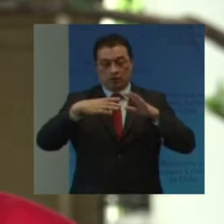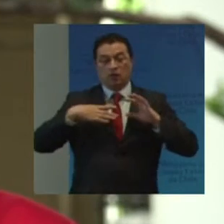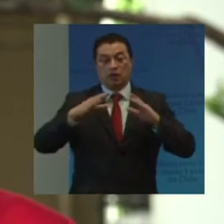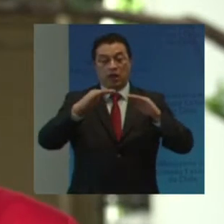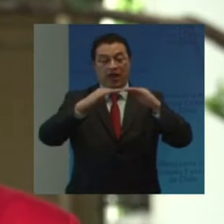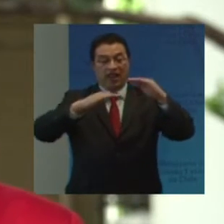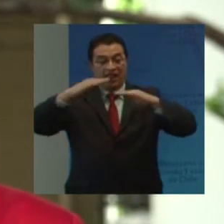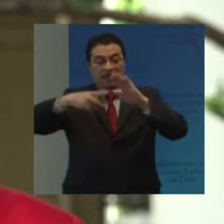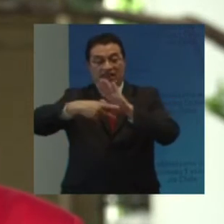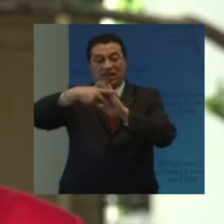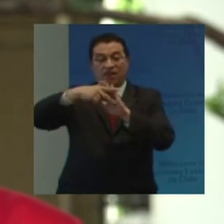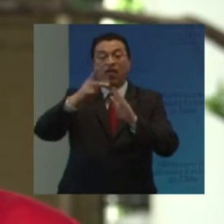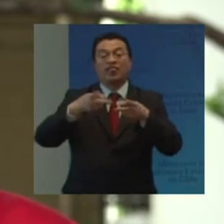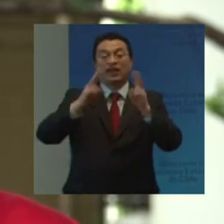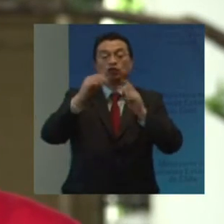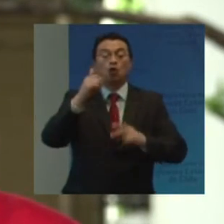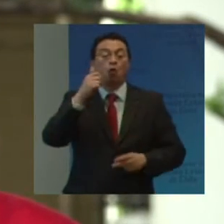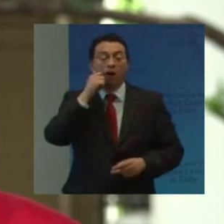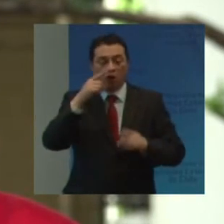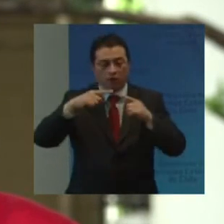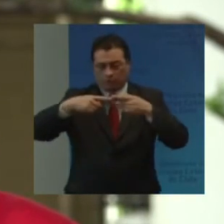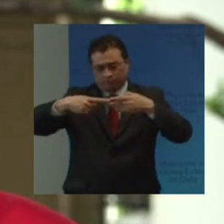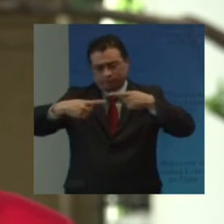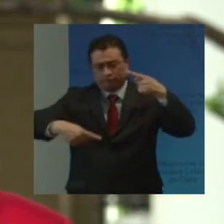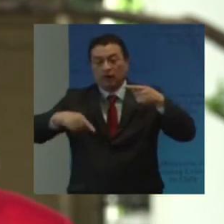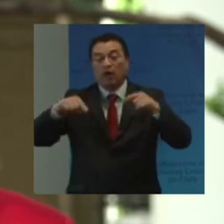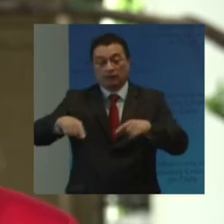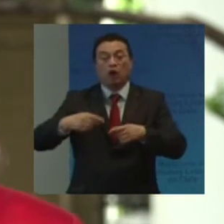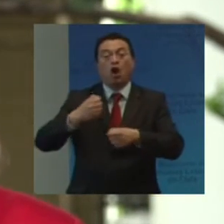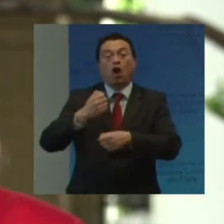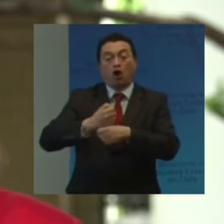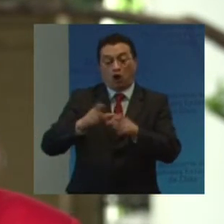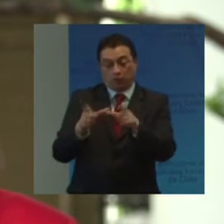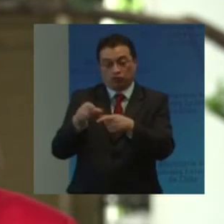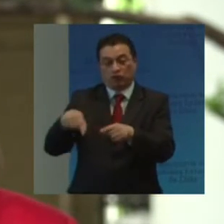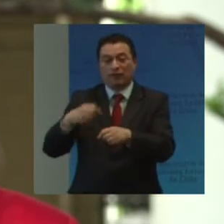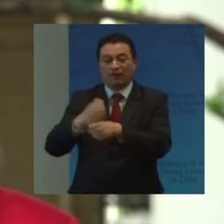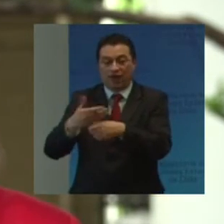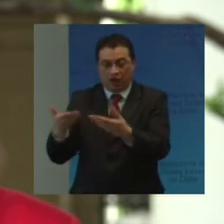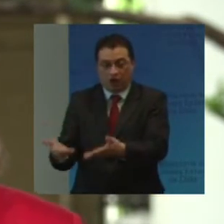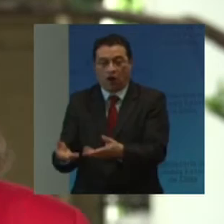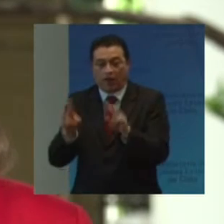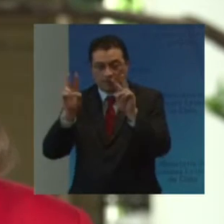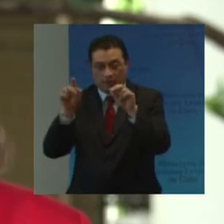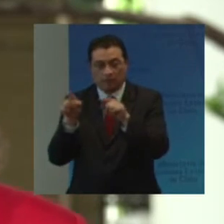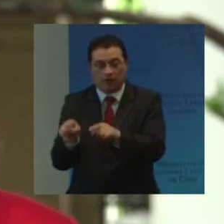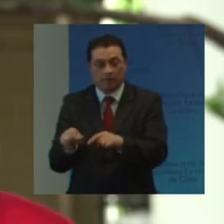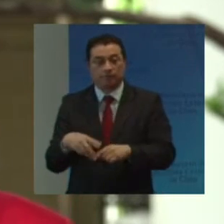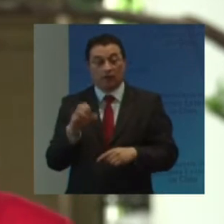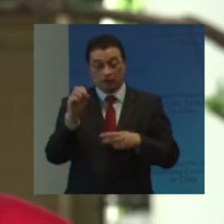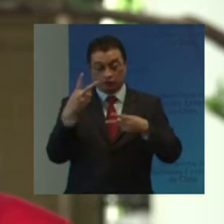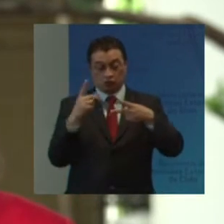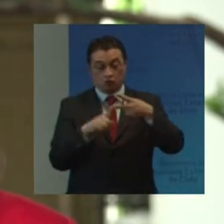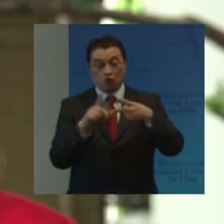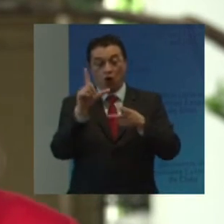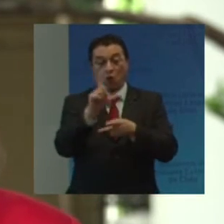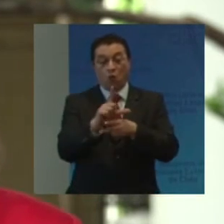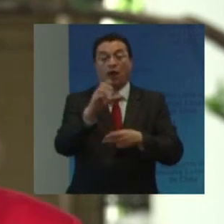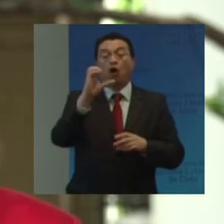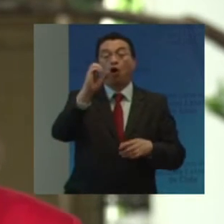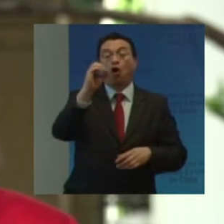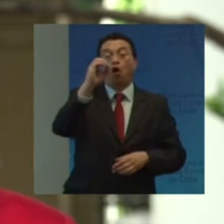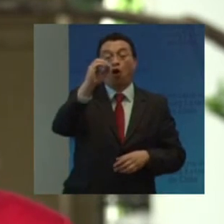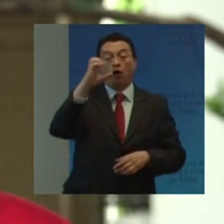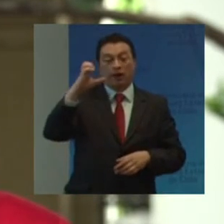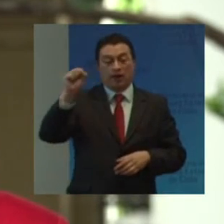derechos humanos Ante lo cual Esta comisión Se encuentra Trabajando En el tema En segundo lugar Desde la OEA